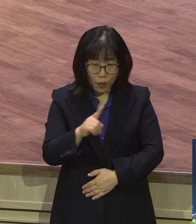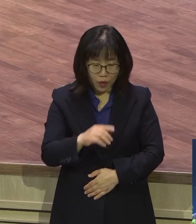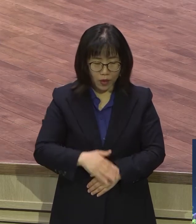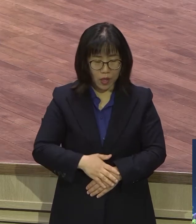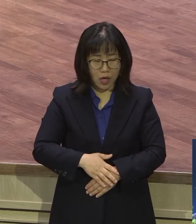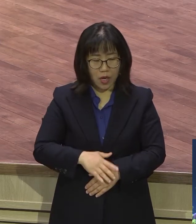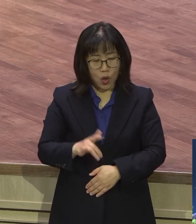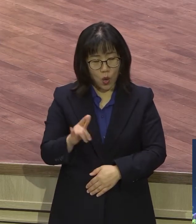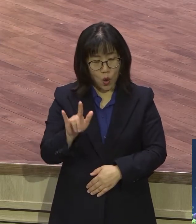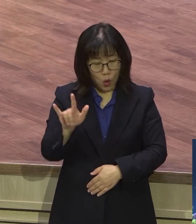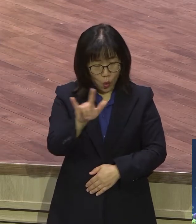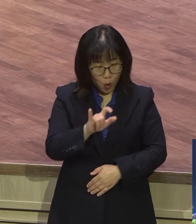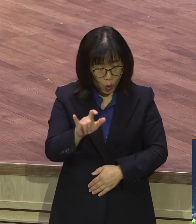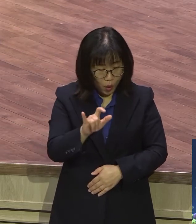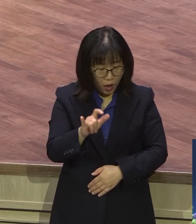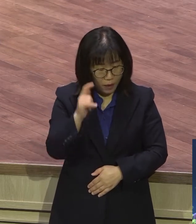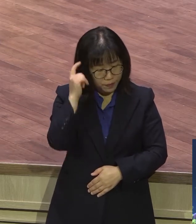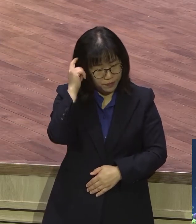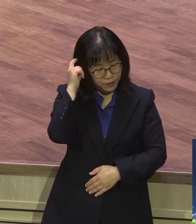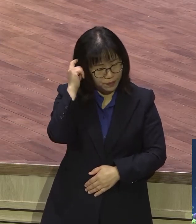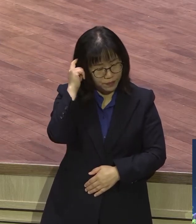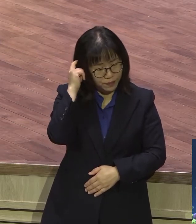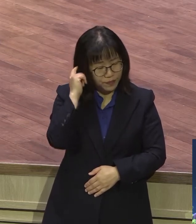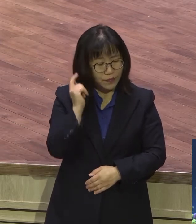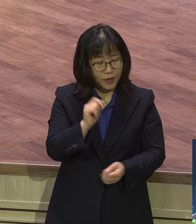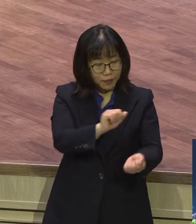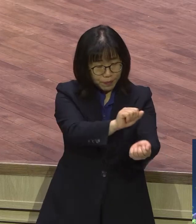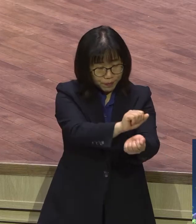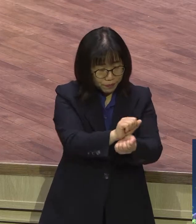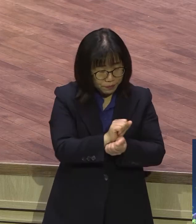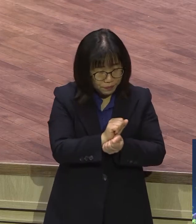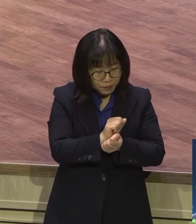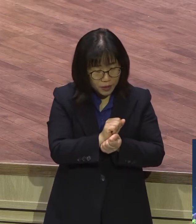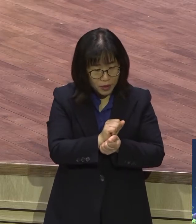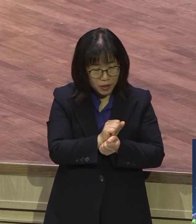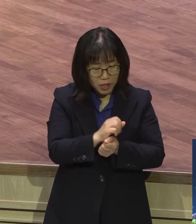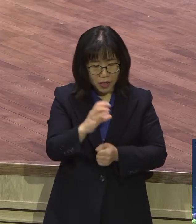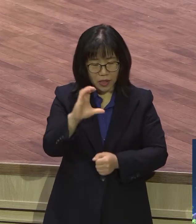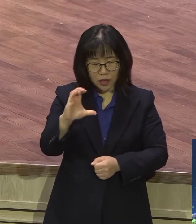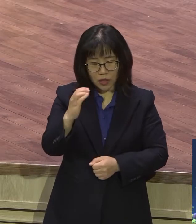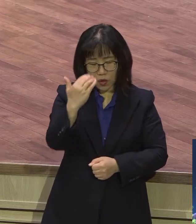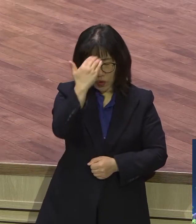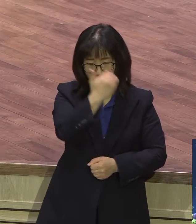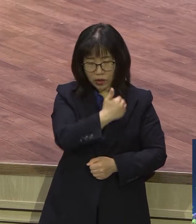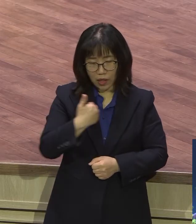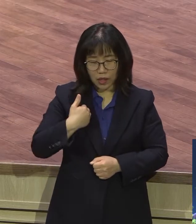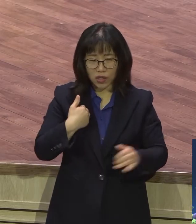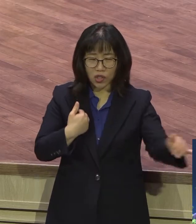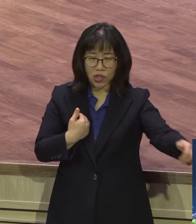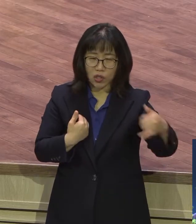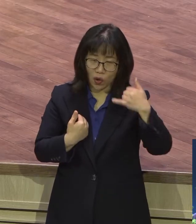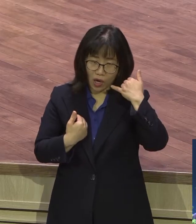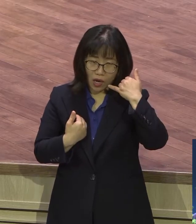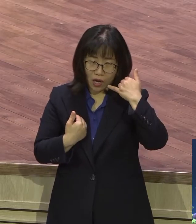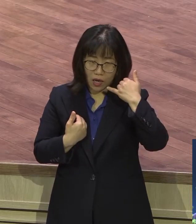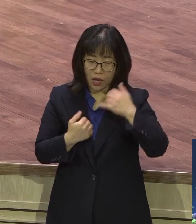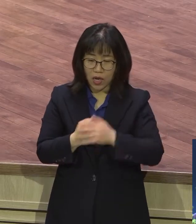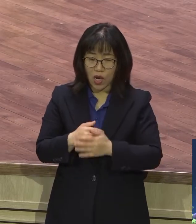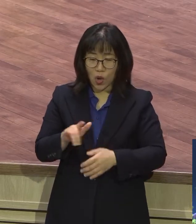성당도 아니고 다른 성당에 전화가 왔어요. 그래서 왜 그 코로나 바이러스가 걸린